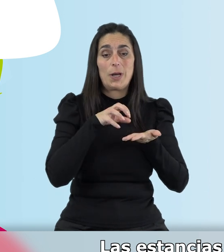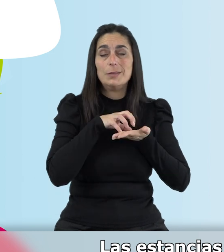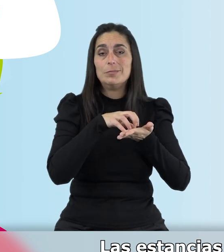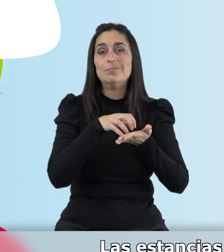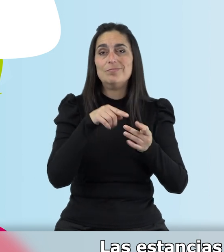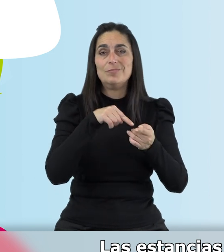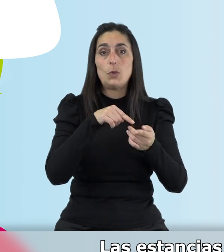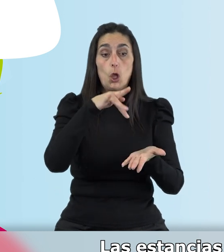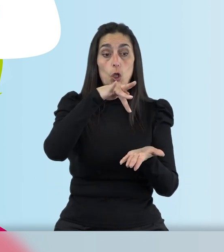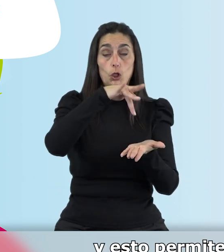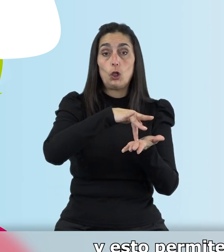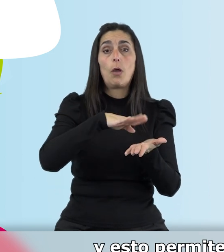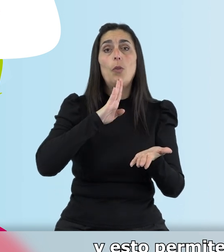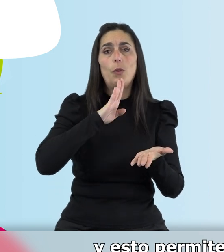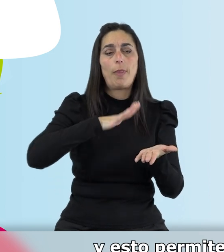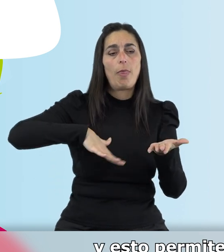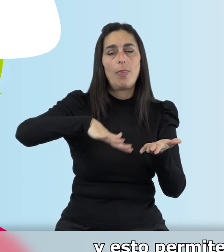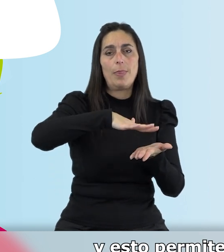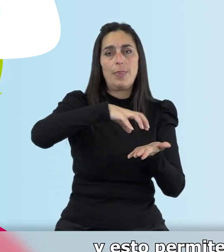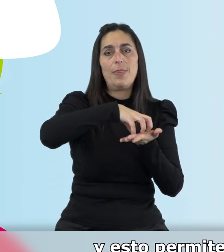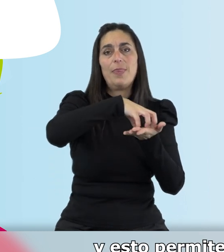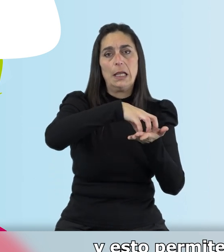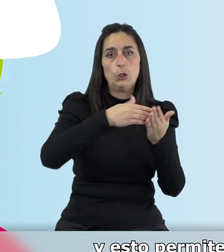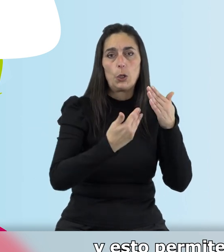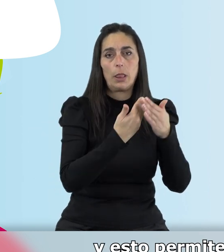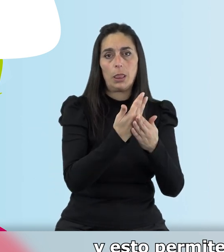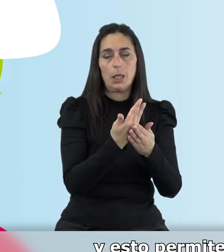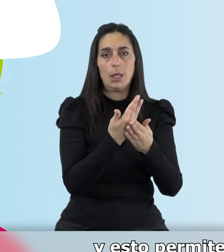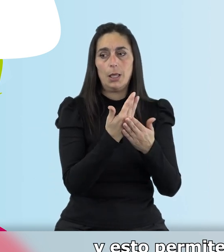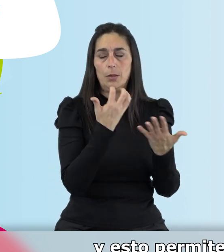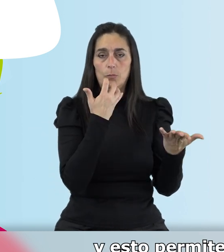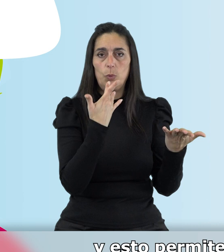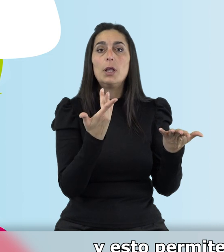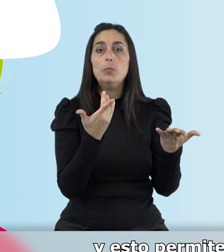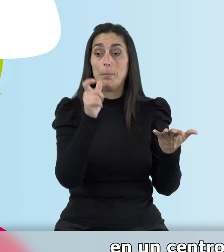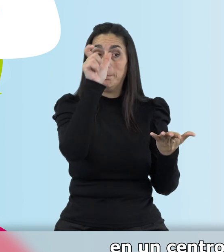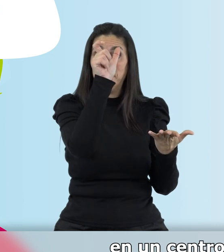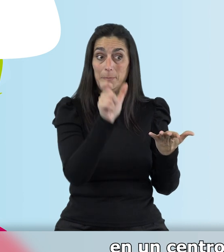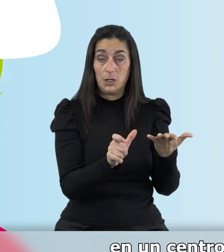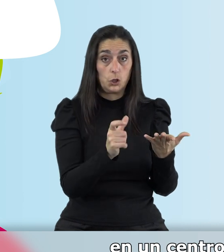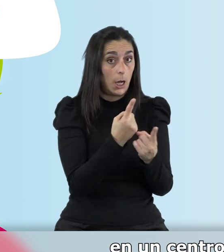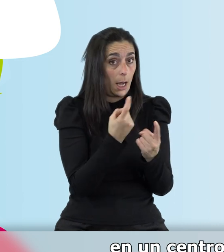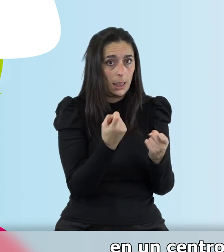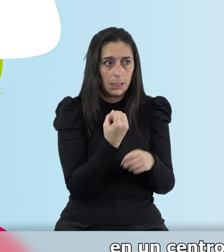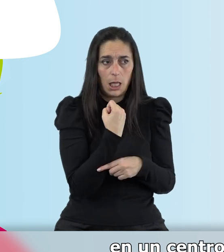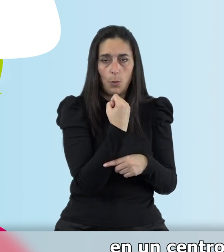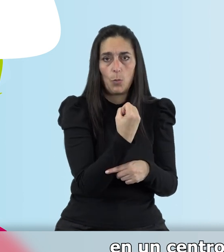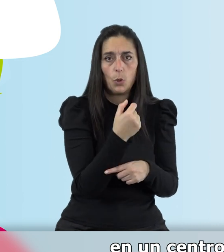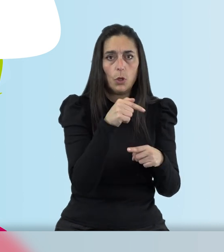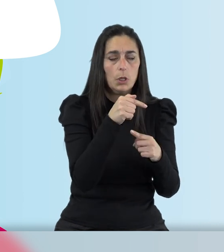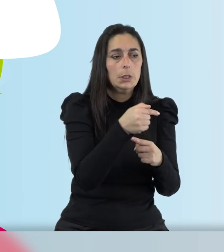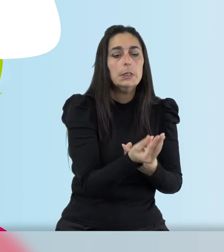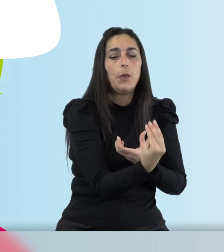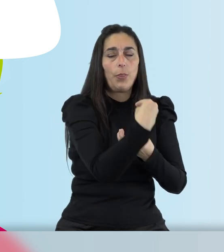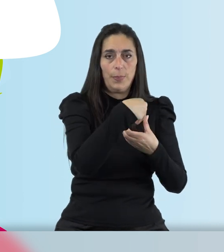se realizan en los centros de día y esto permite atender a una persona con dependencia en un centro de día la mayor parte